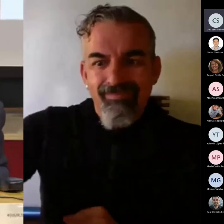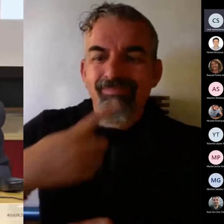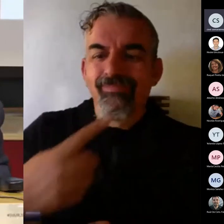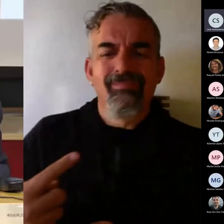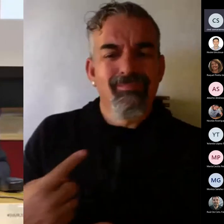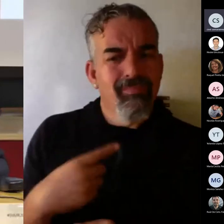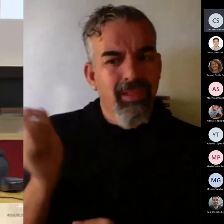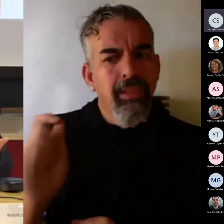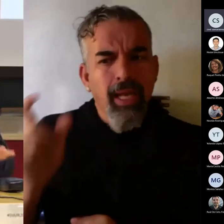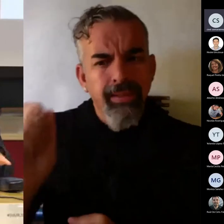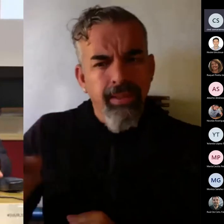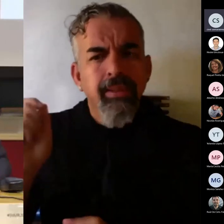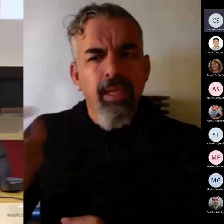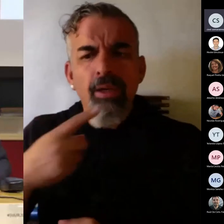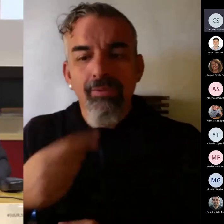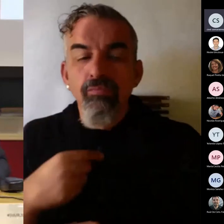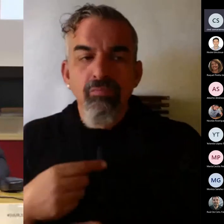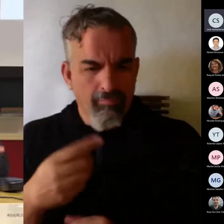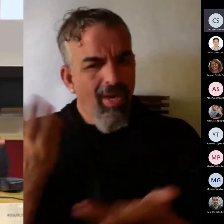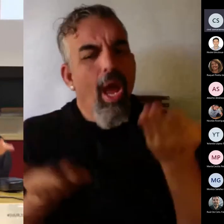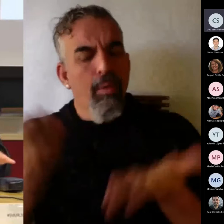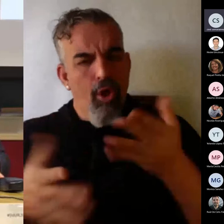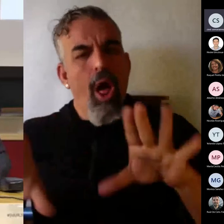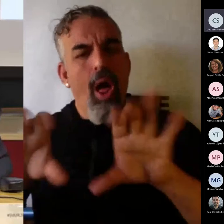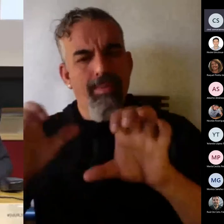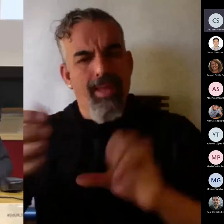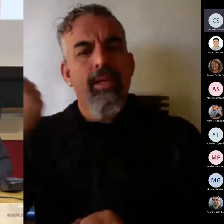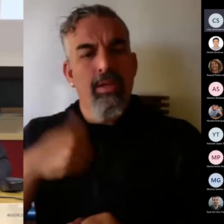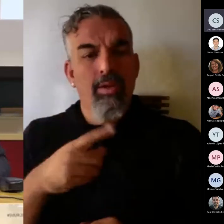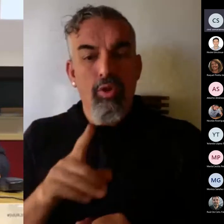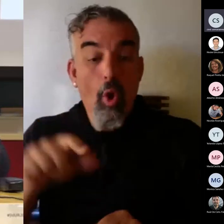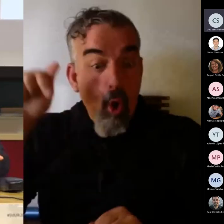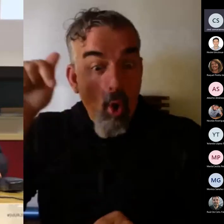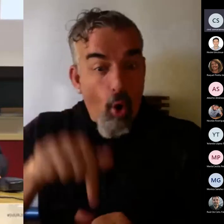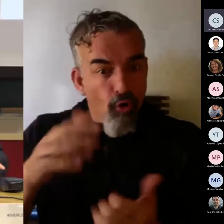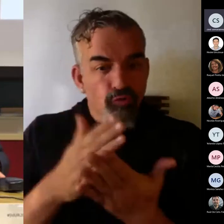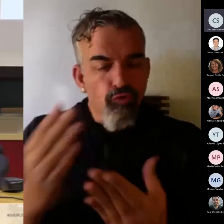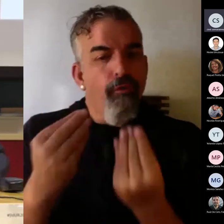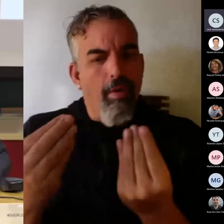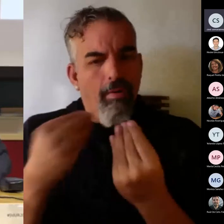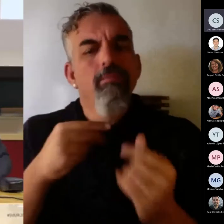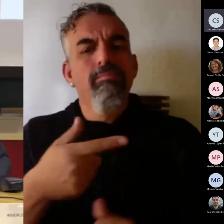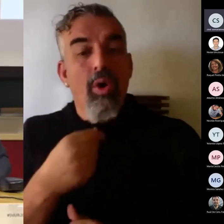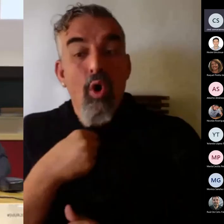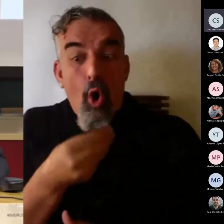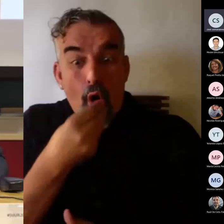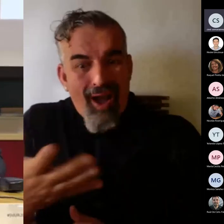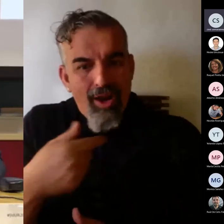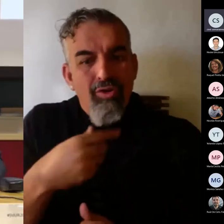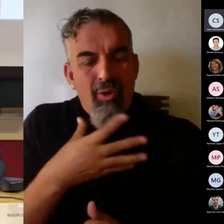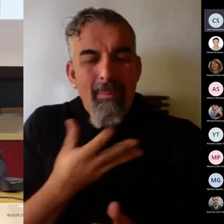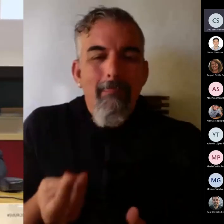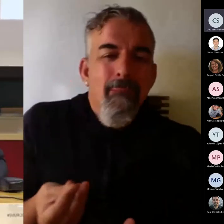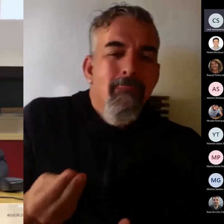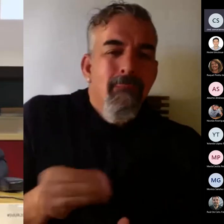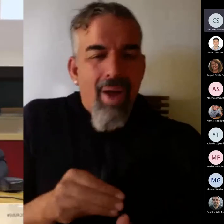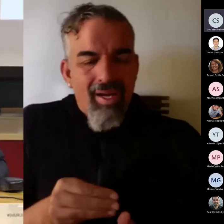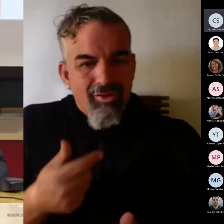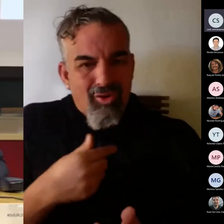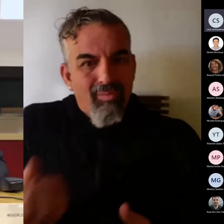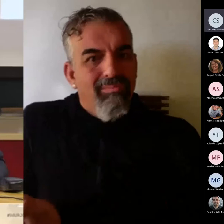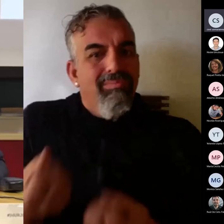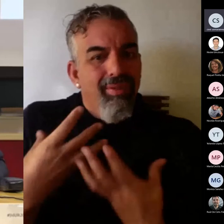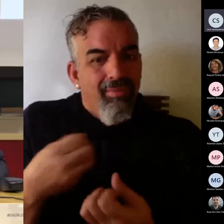frecuente. He aprendido a evaluar, me gusta esto que he aprendido, ojalá lo pueda implementar, pero mis compañeros no quieren.